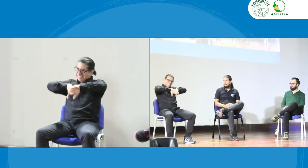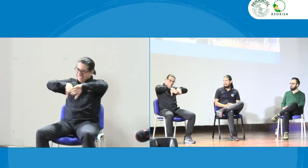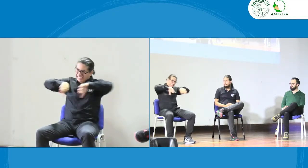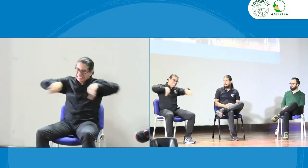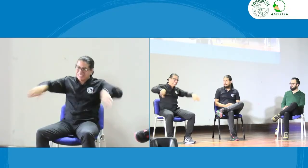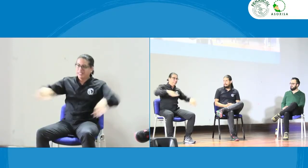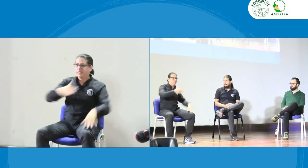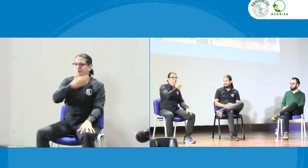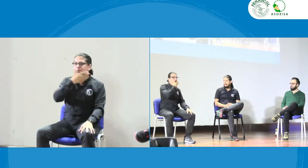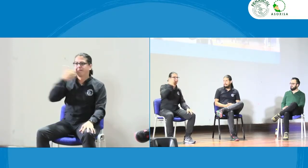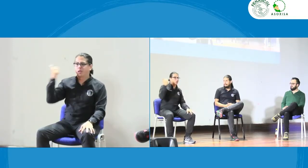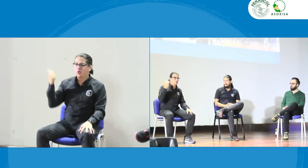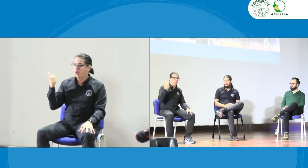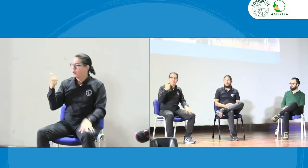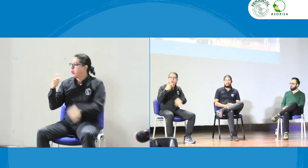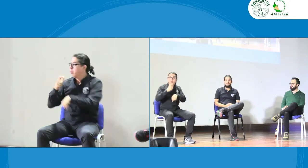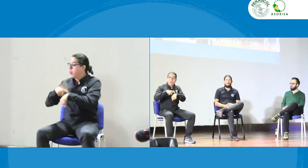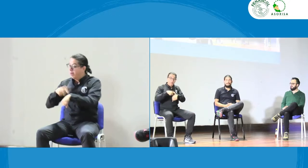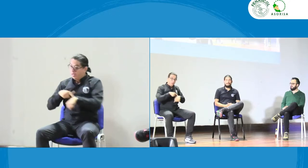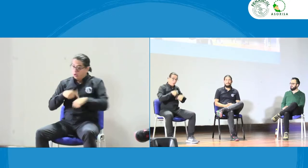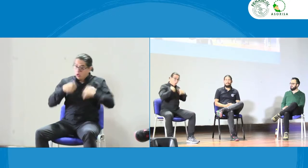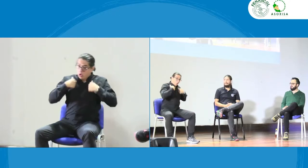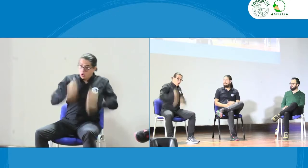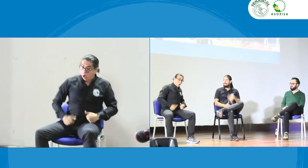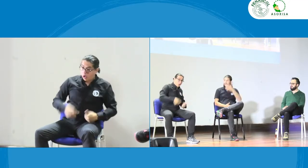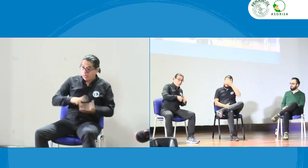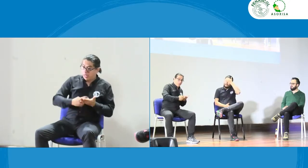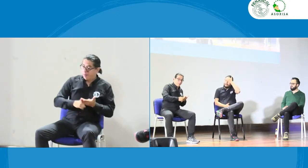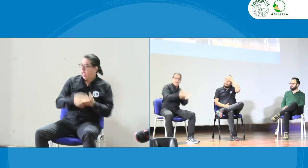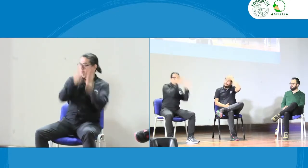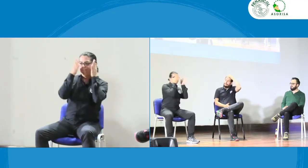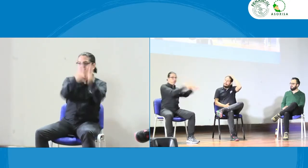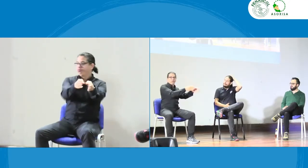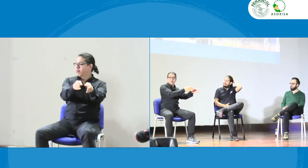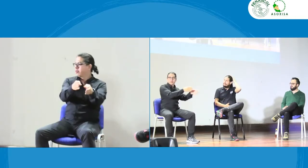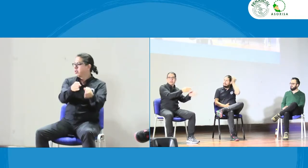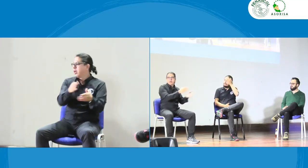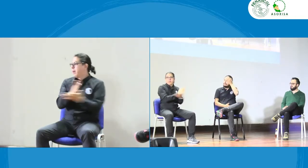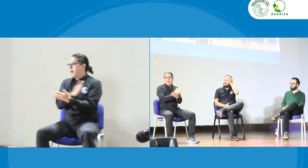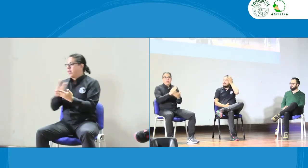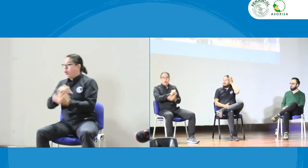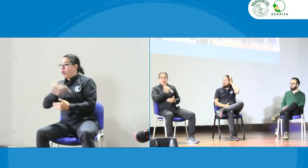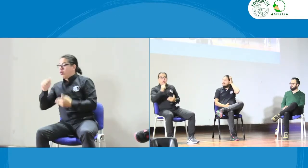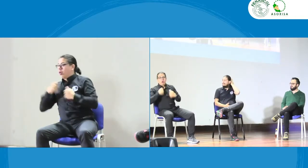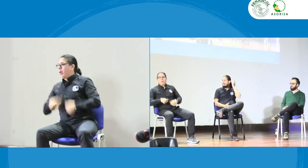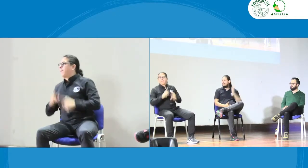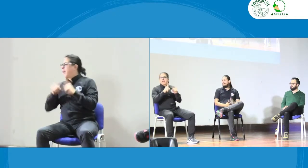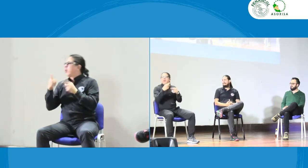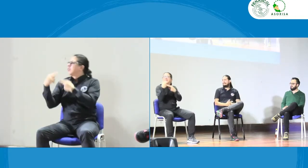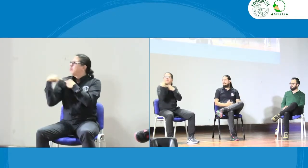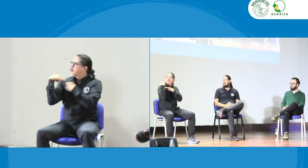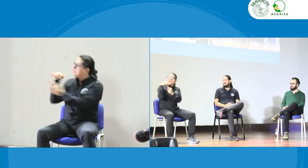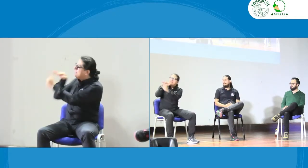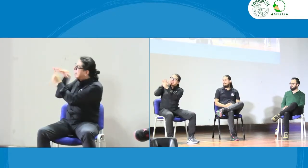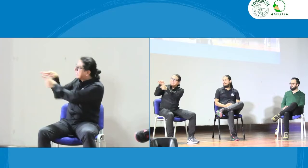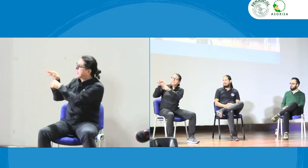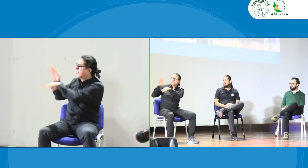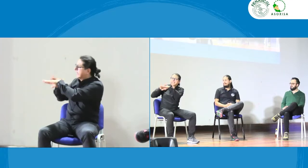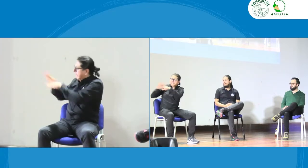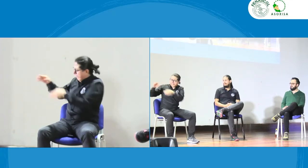roles porque estamos afectando y confundiendo a las personas entonces cuando yo estoy como intérprete soy intérprete cuando